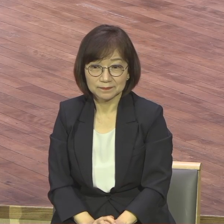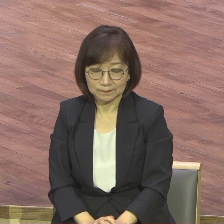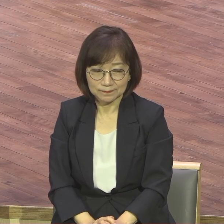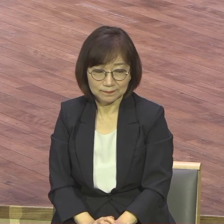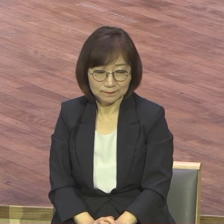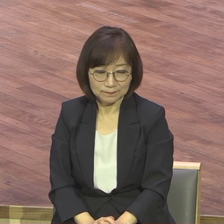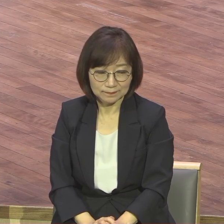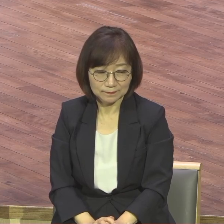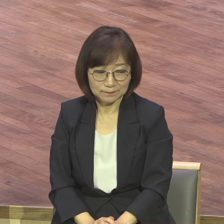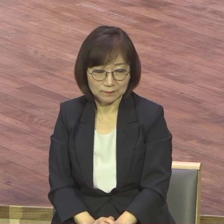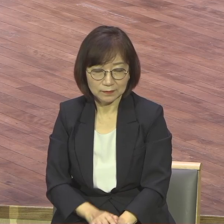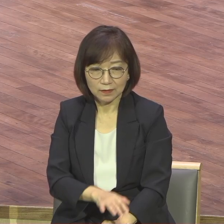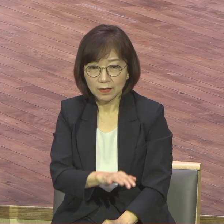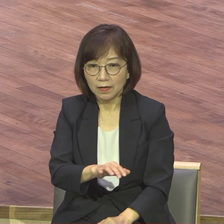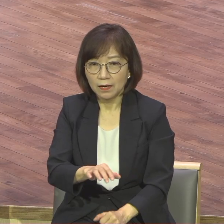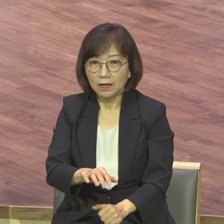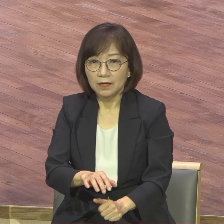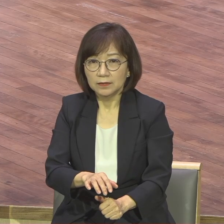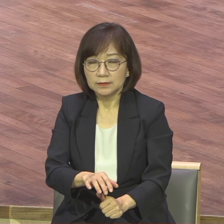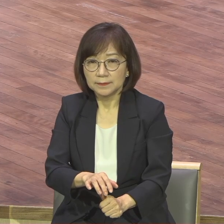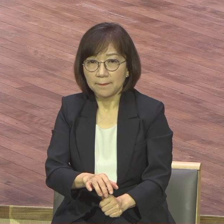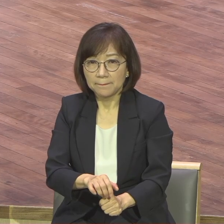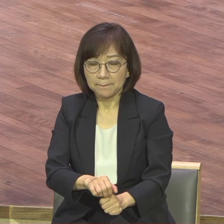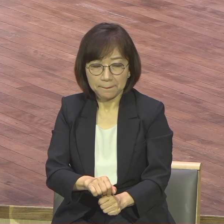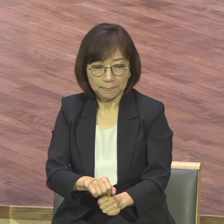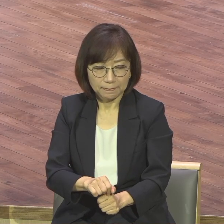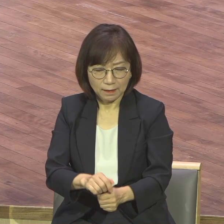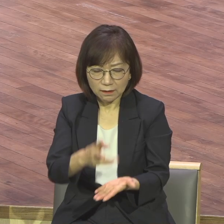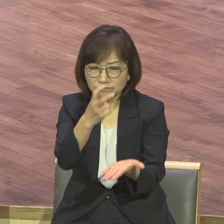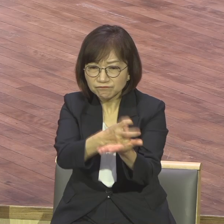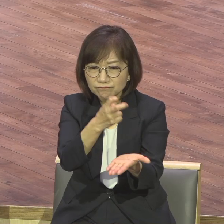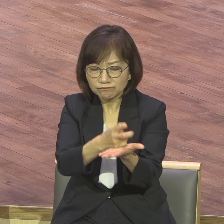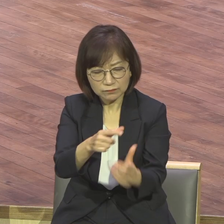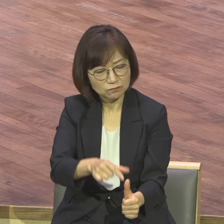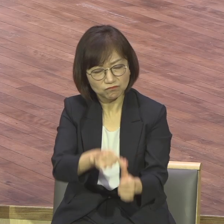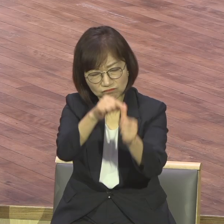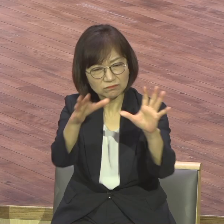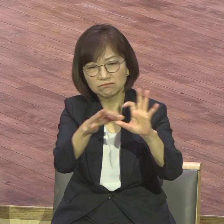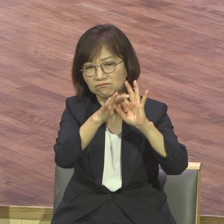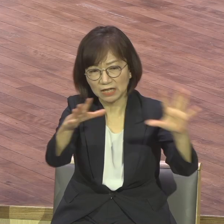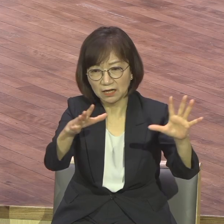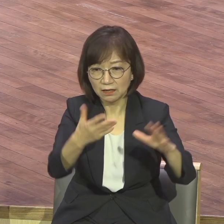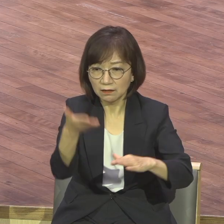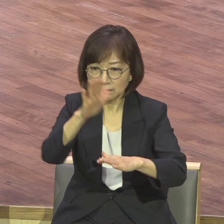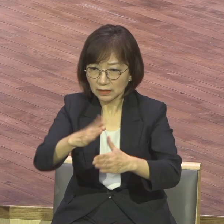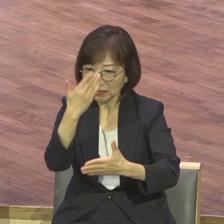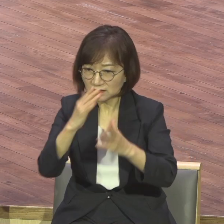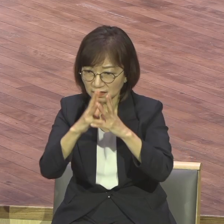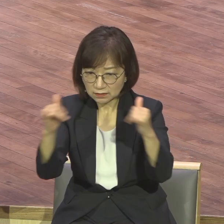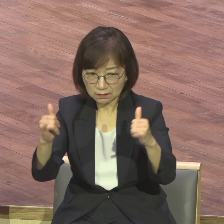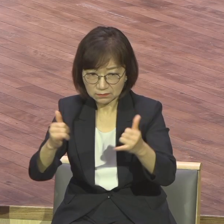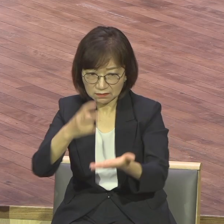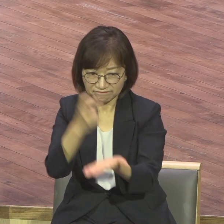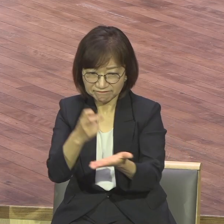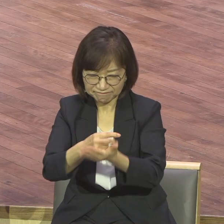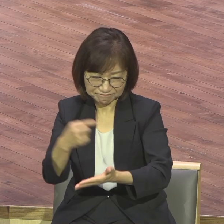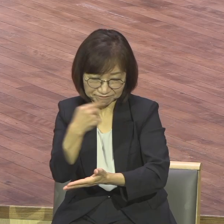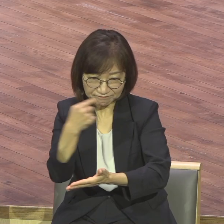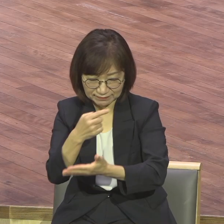구원 못 받는 길로 가고 있는 거기에 생명 걸고 있는 이 이스라엘 백성들을 향해서